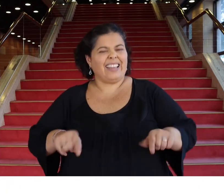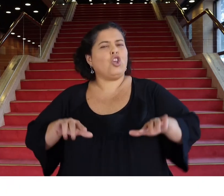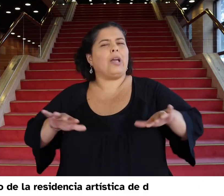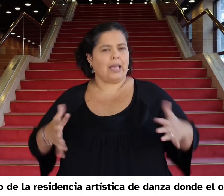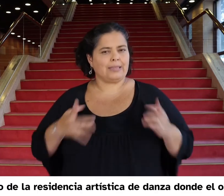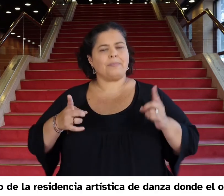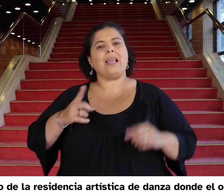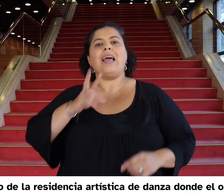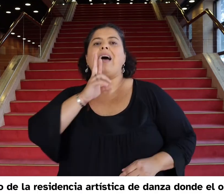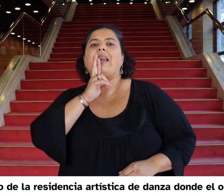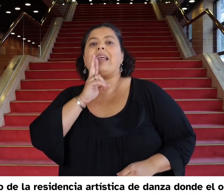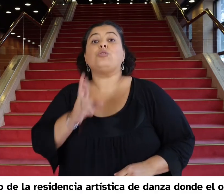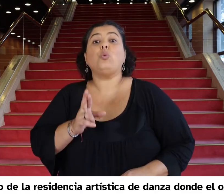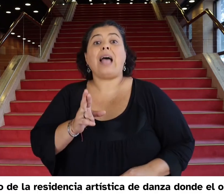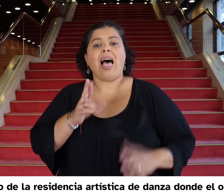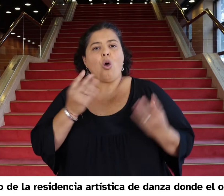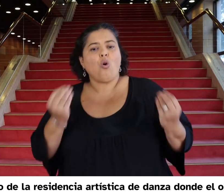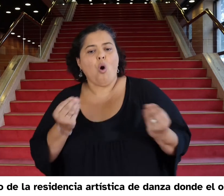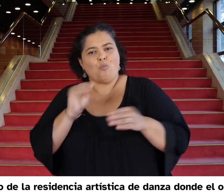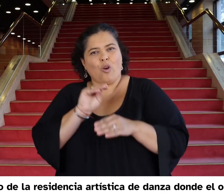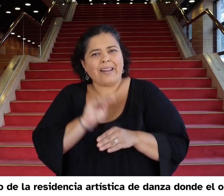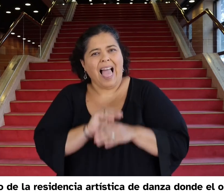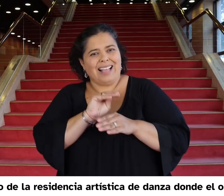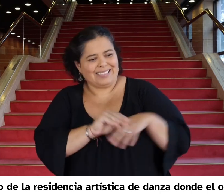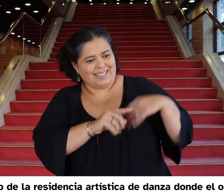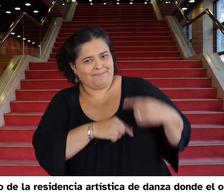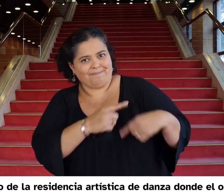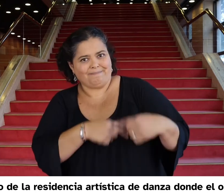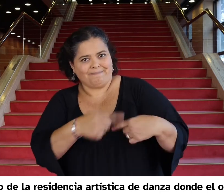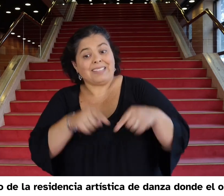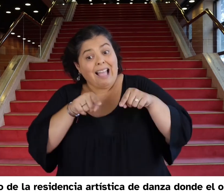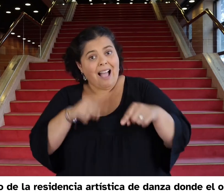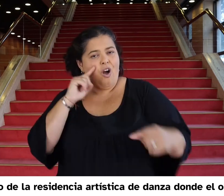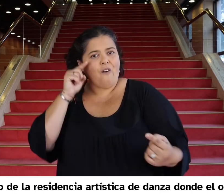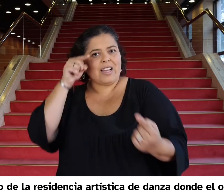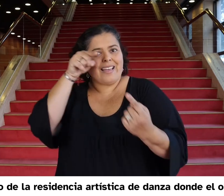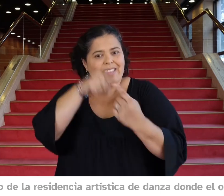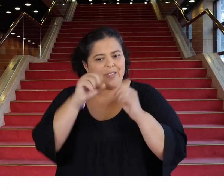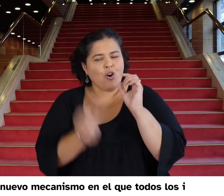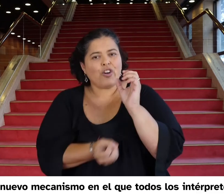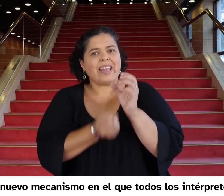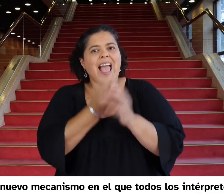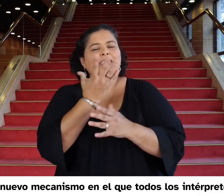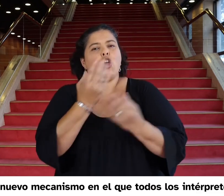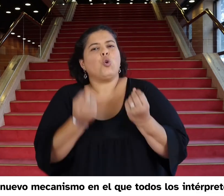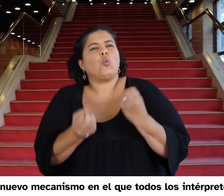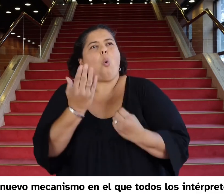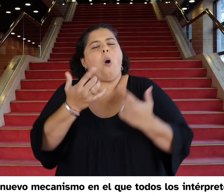Resultado de danza, cuyo objetivo es realizar un nuevo mecanismo en el que todos los intérpretes puedan